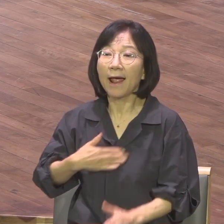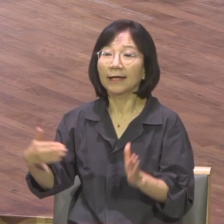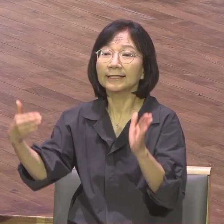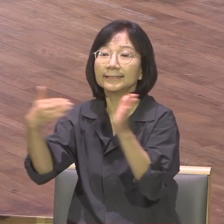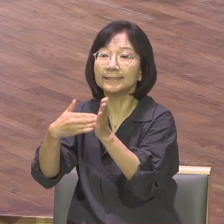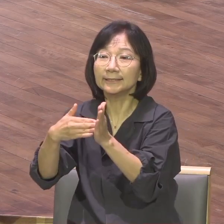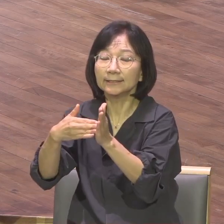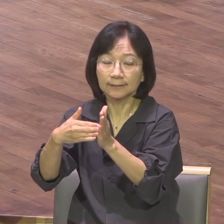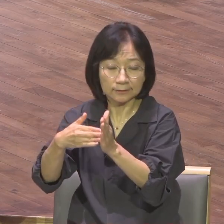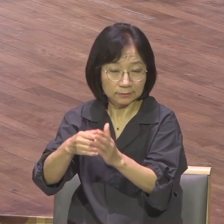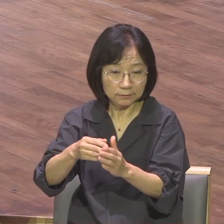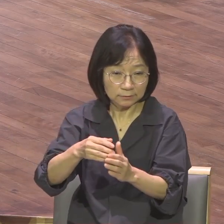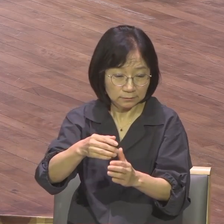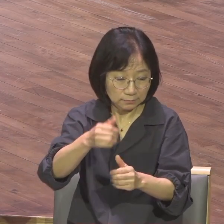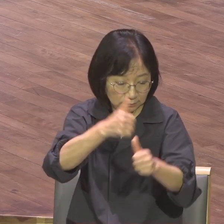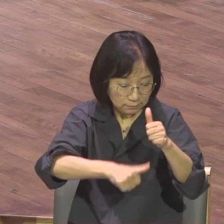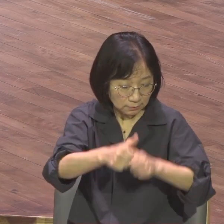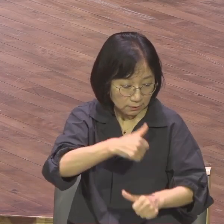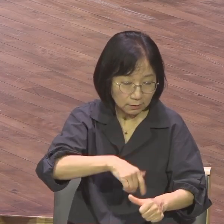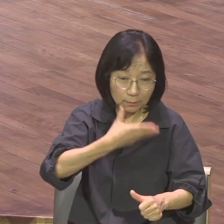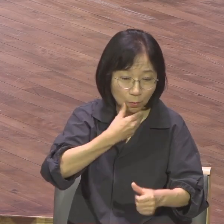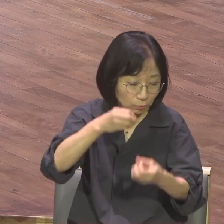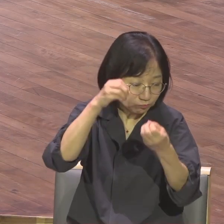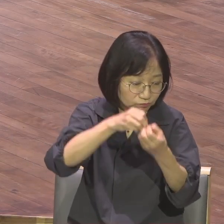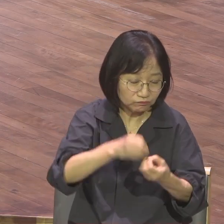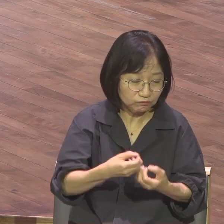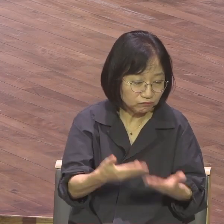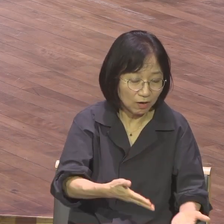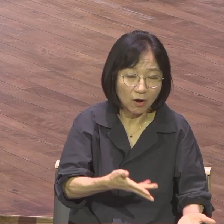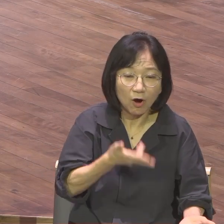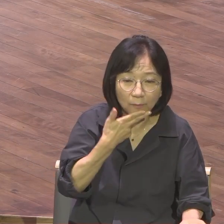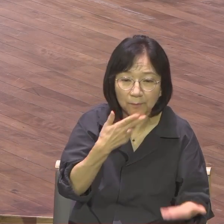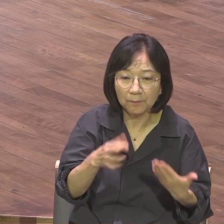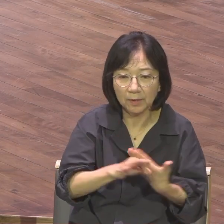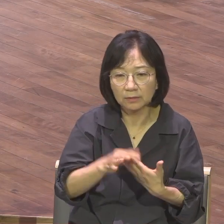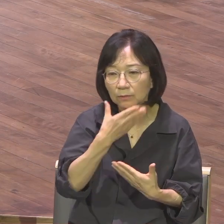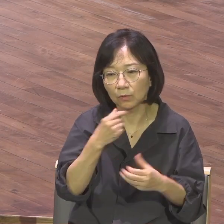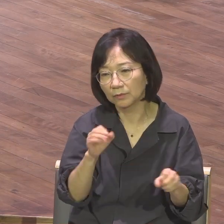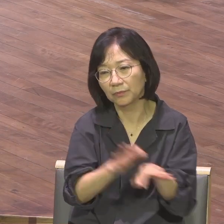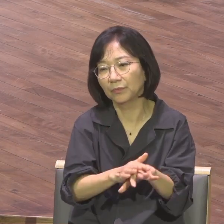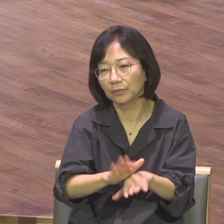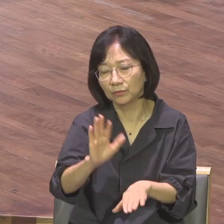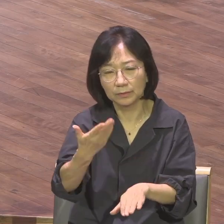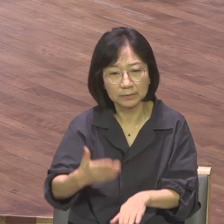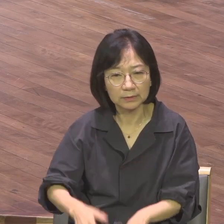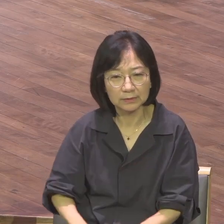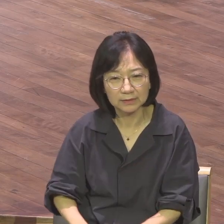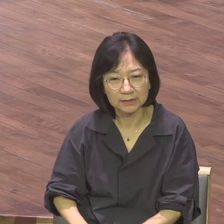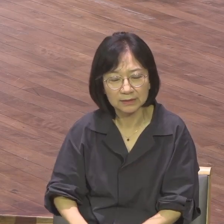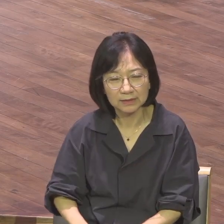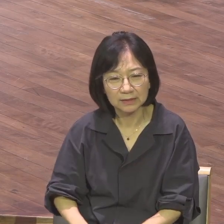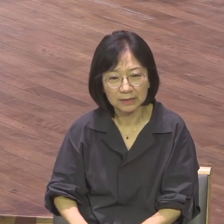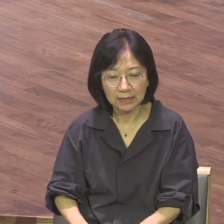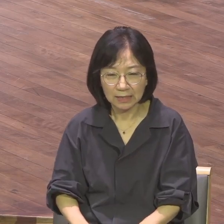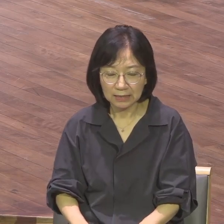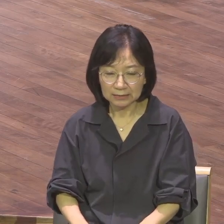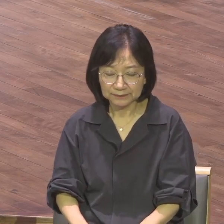복음이 사라지고 복음이 소멸되었습니다 사단은 이 복음운동을